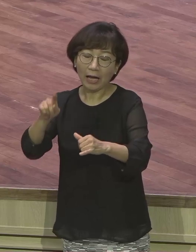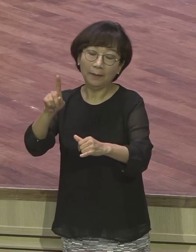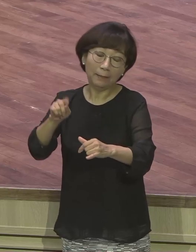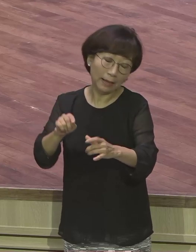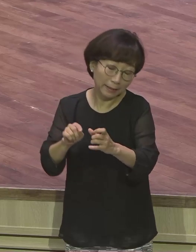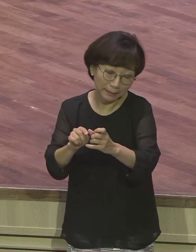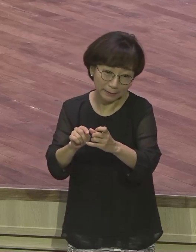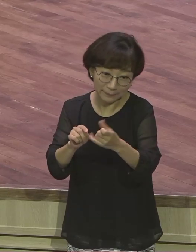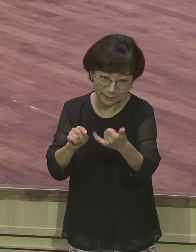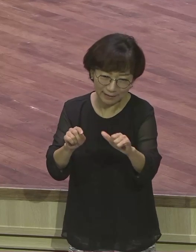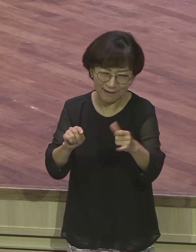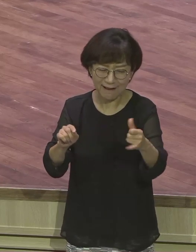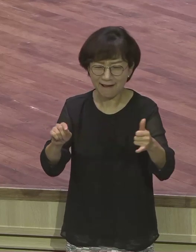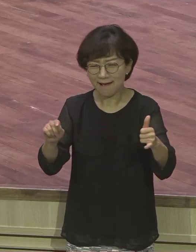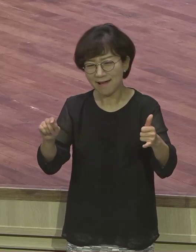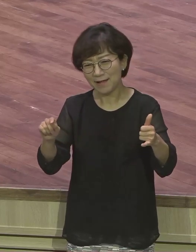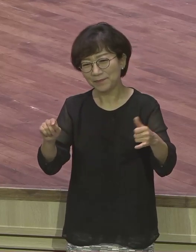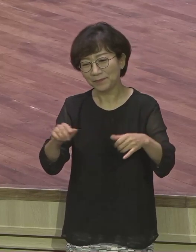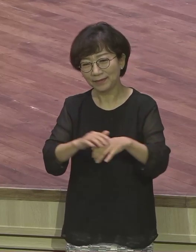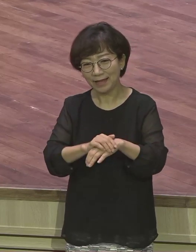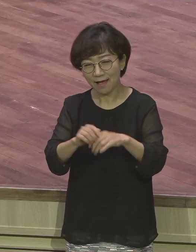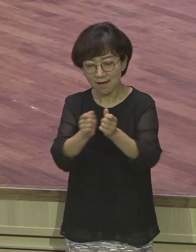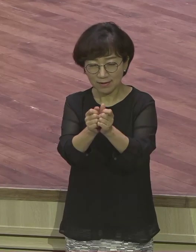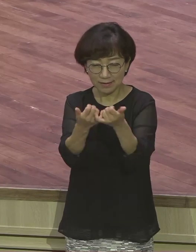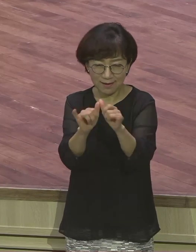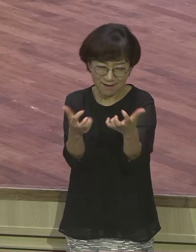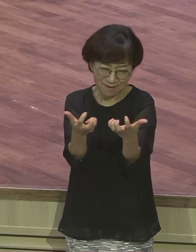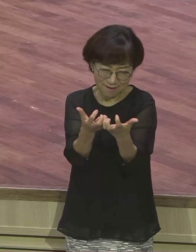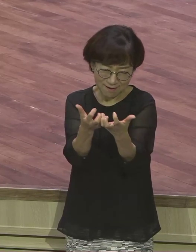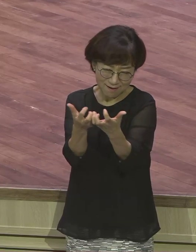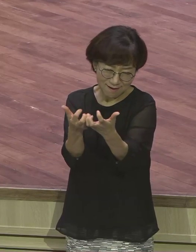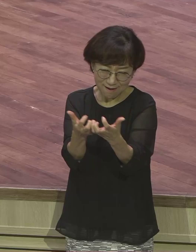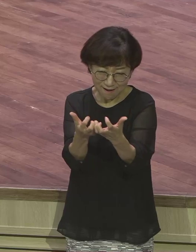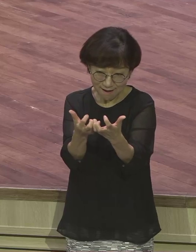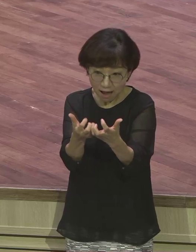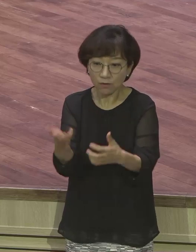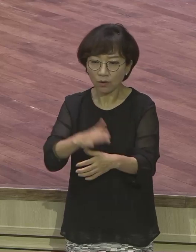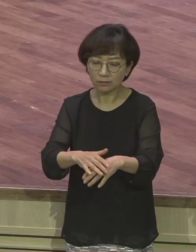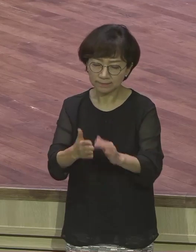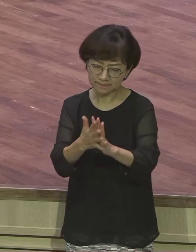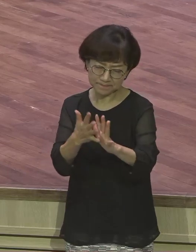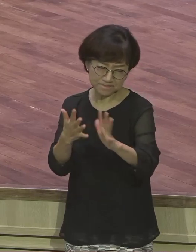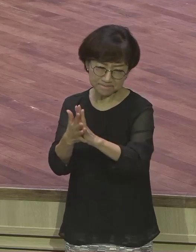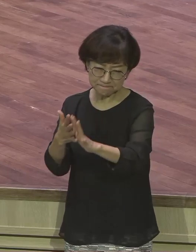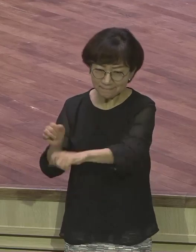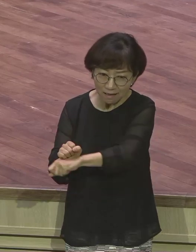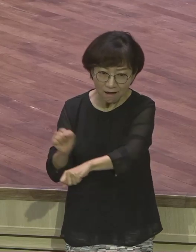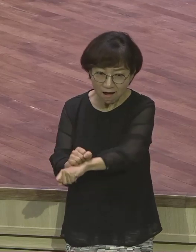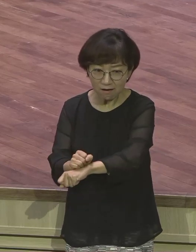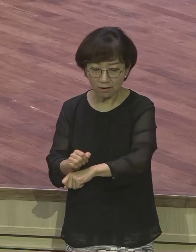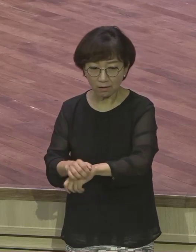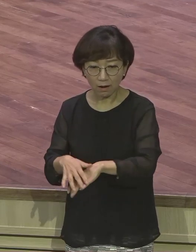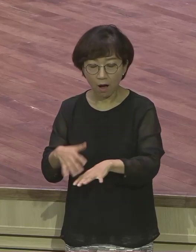얼마나 일사불란하게 했던지 그 관장이 찾아왔어요. 아니 도대체 이